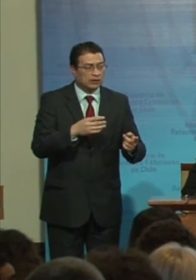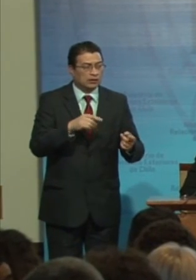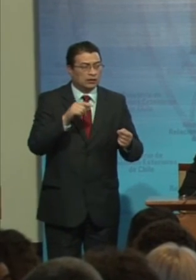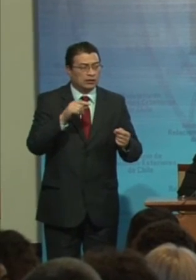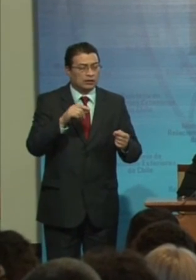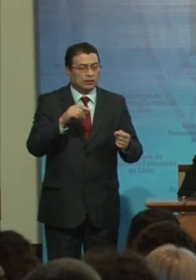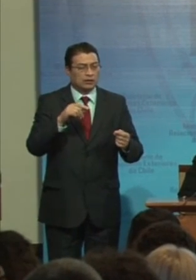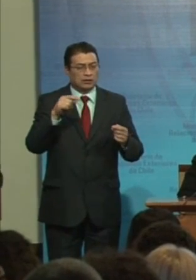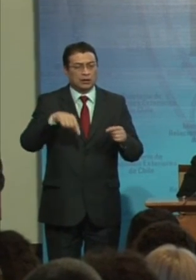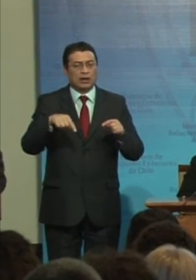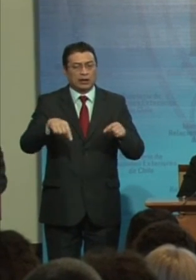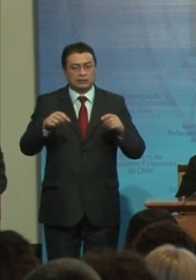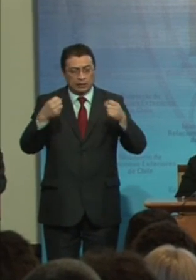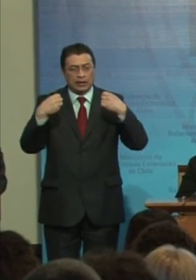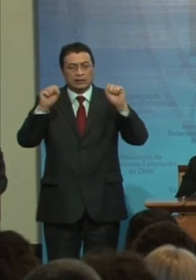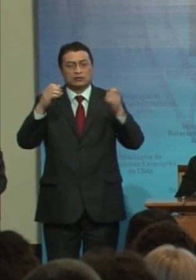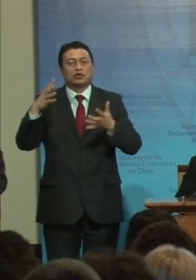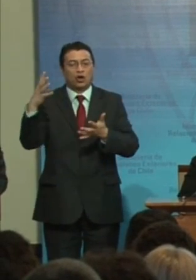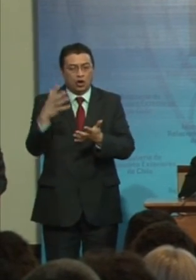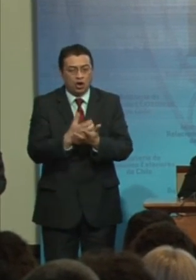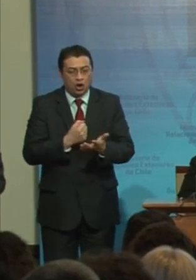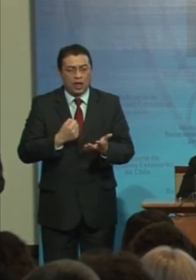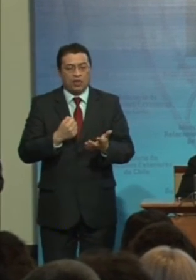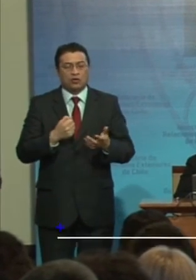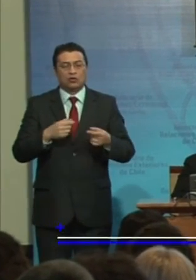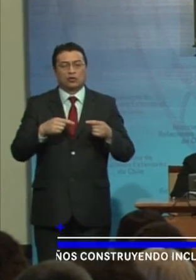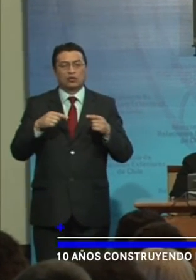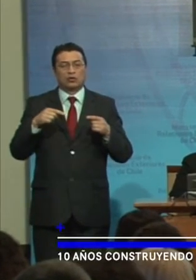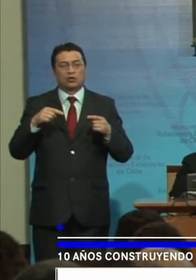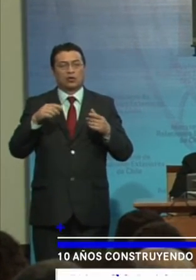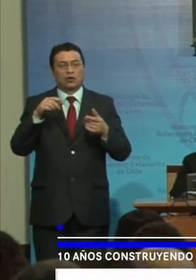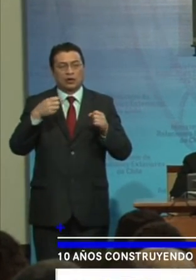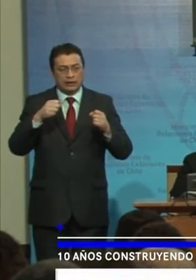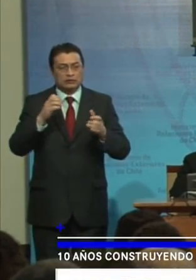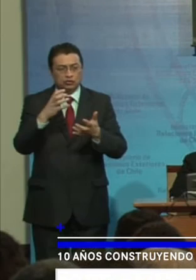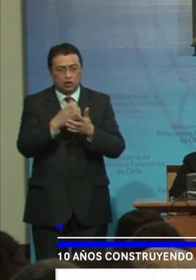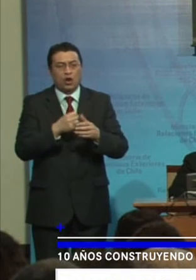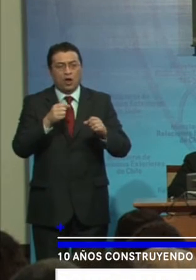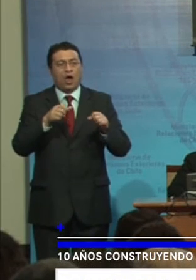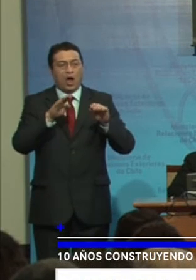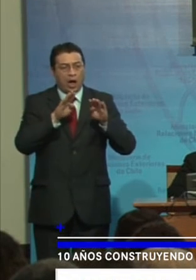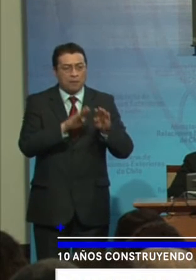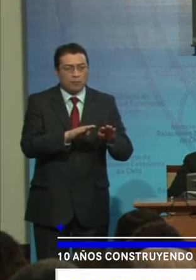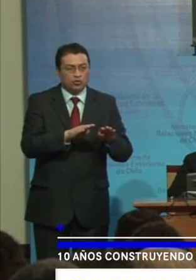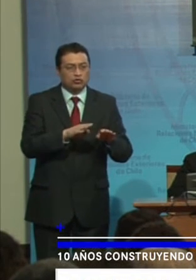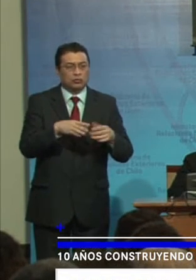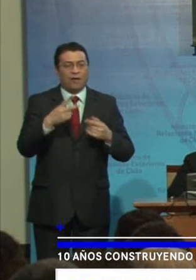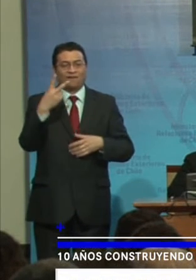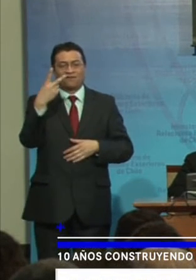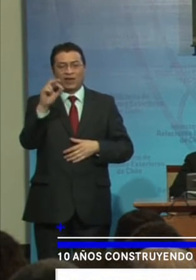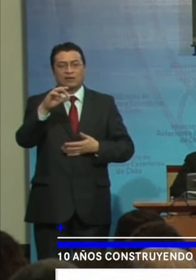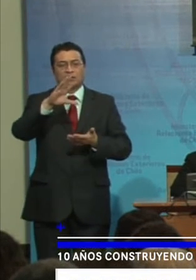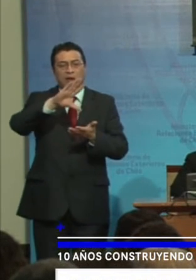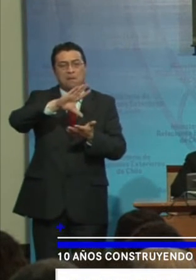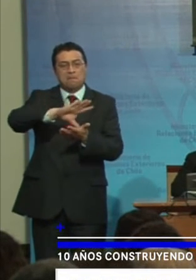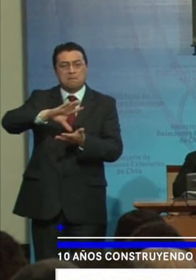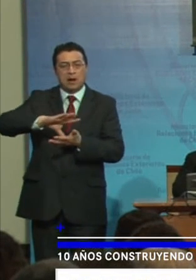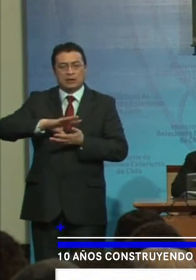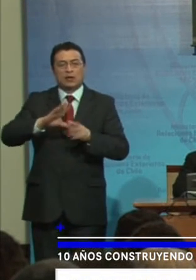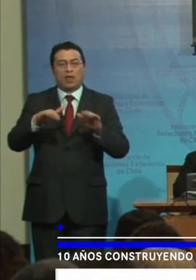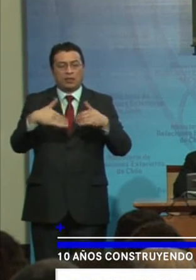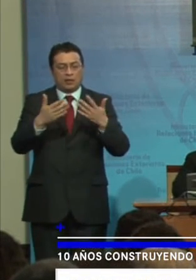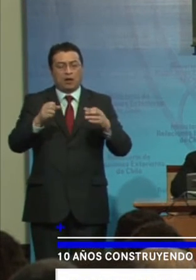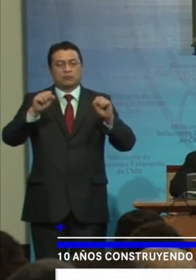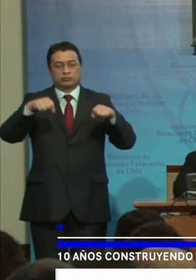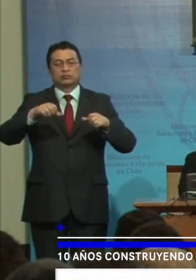la Riadis Este éxito Logrado Del apoyo De los 20 países Que le dan vigor